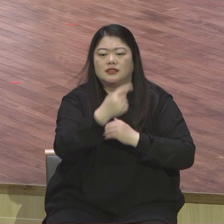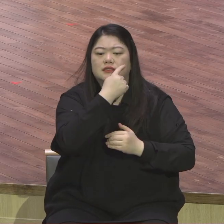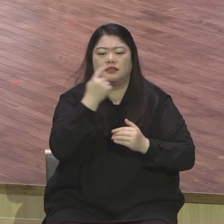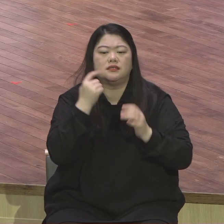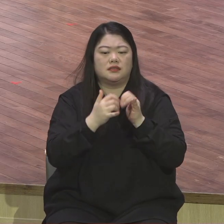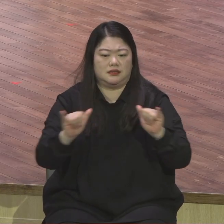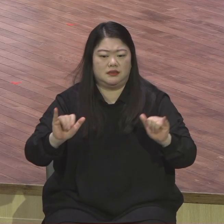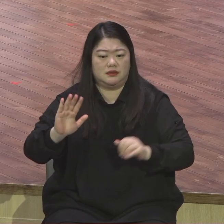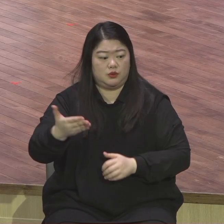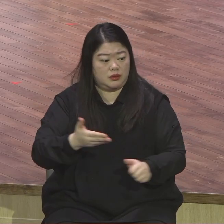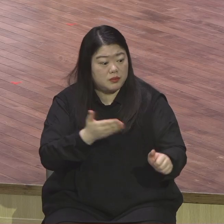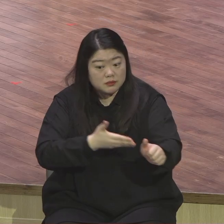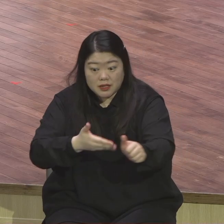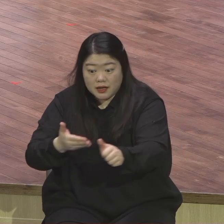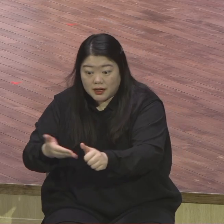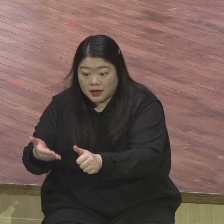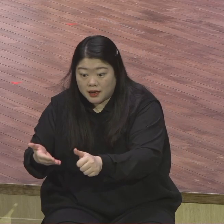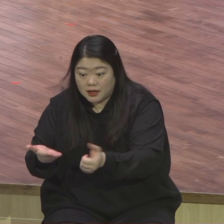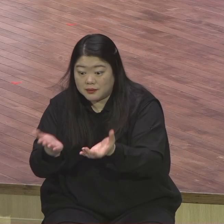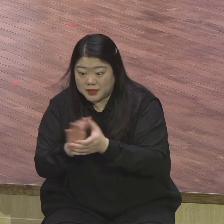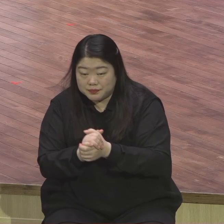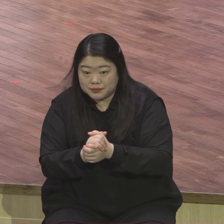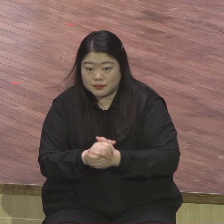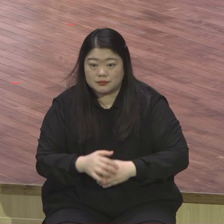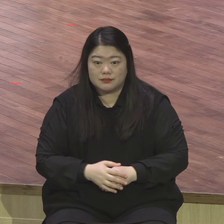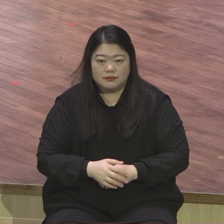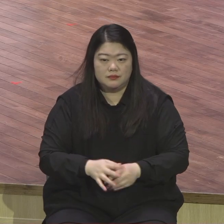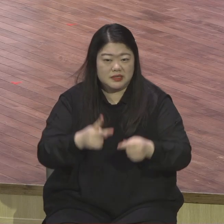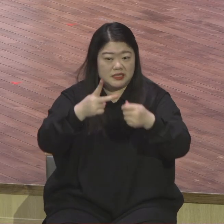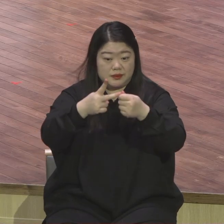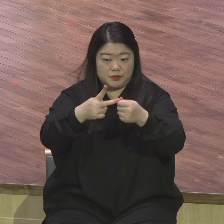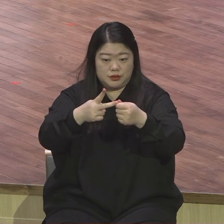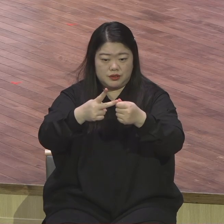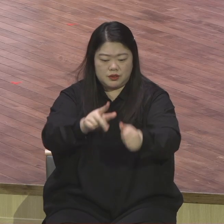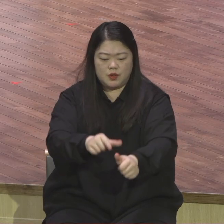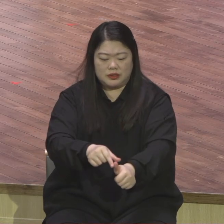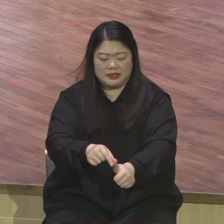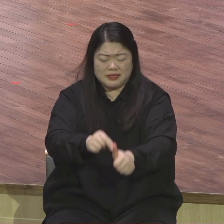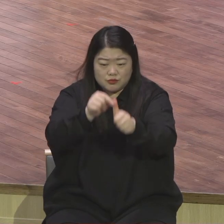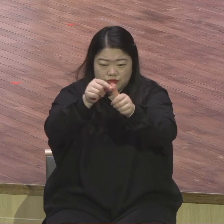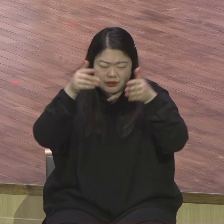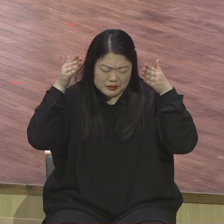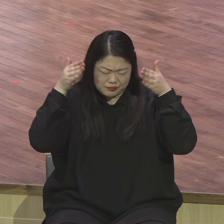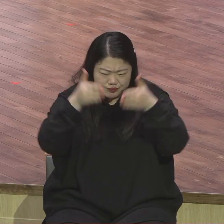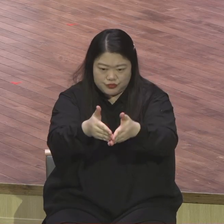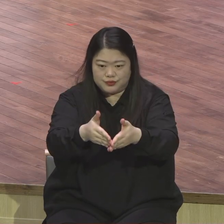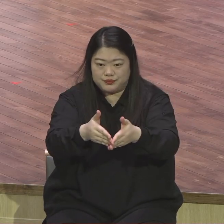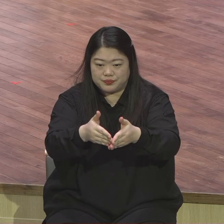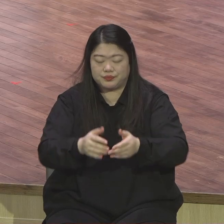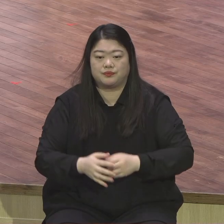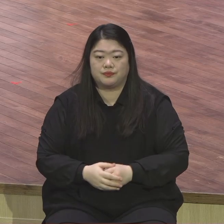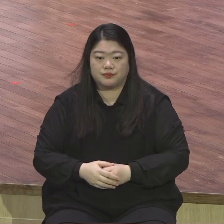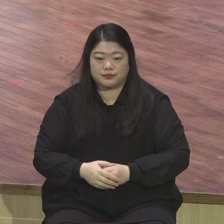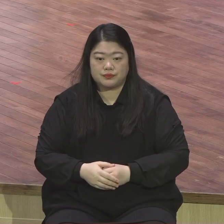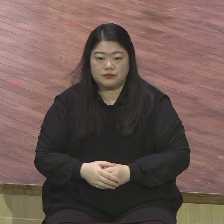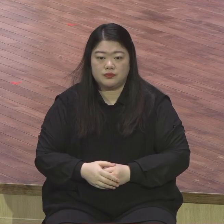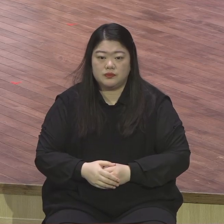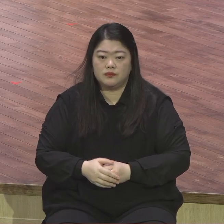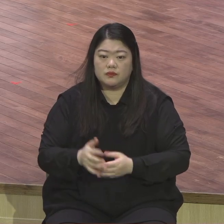두 번째로 살리는 집중입니다 자, 사절부입니다 베드로가 예수께 여쭈어 이르되 주여 우리가 여기